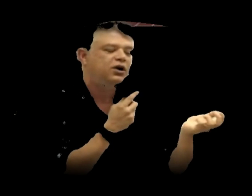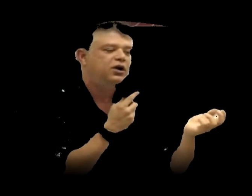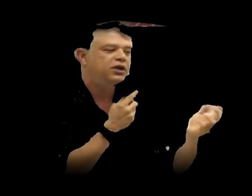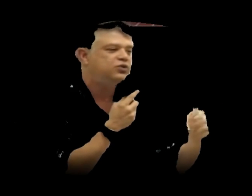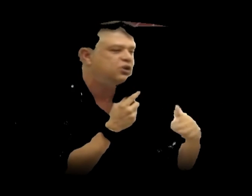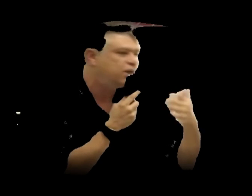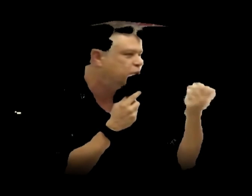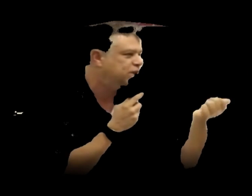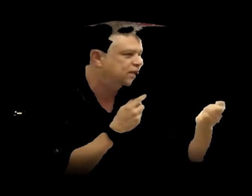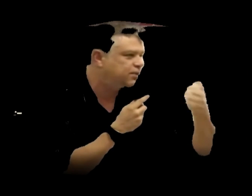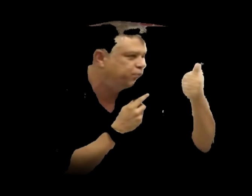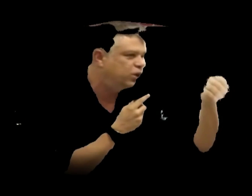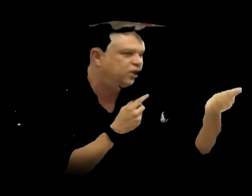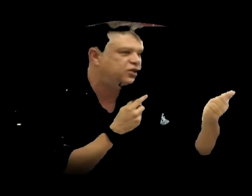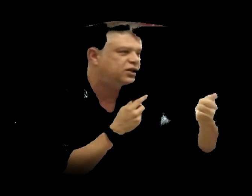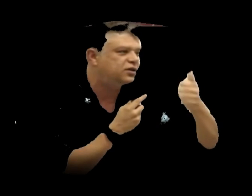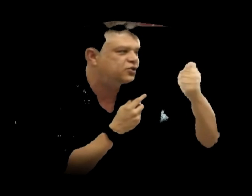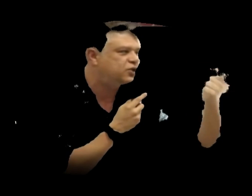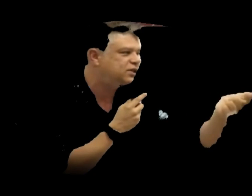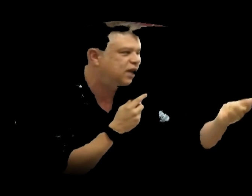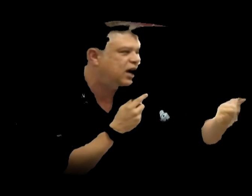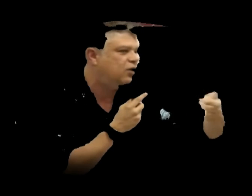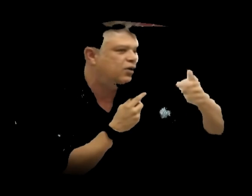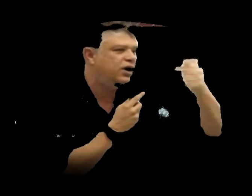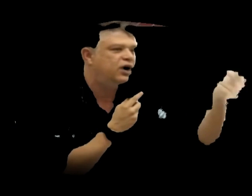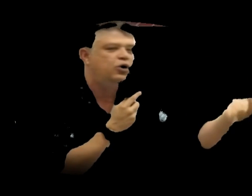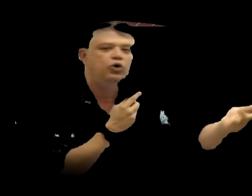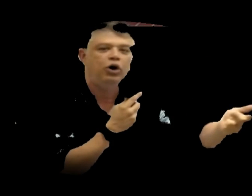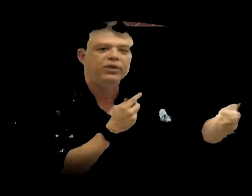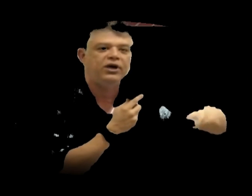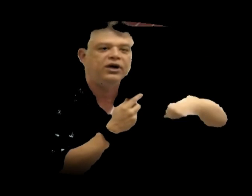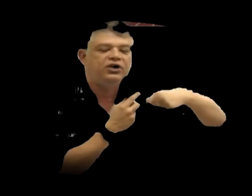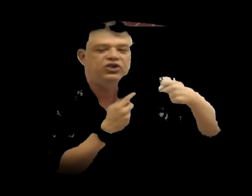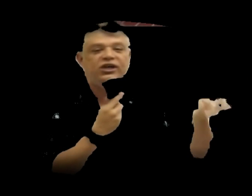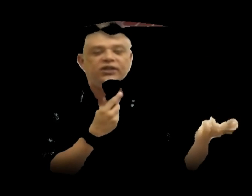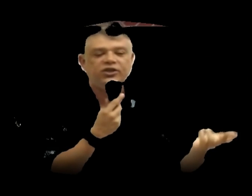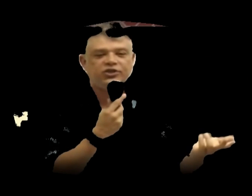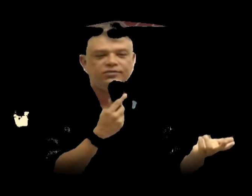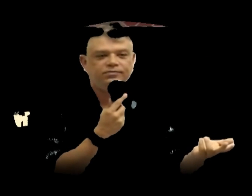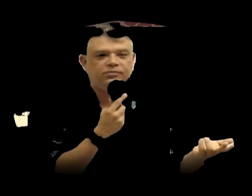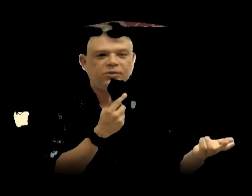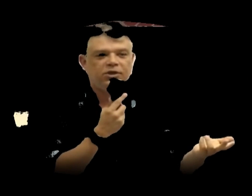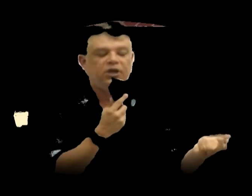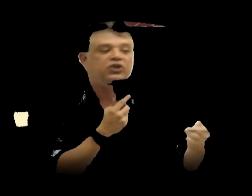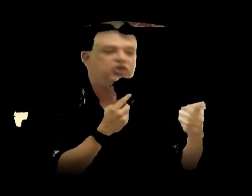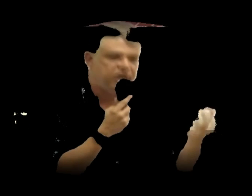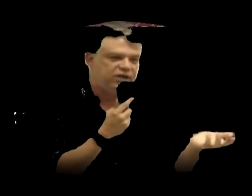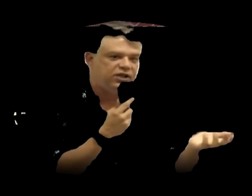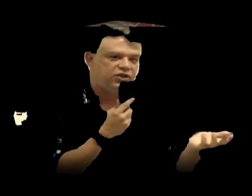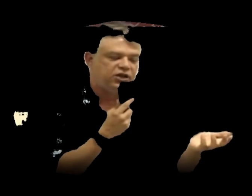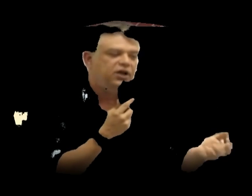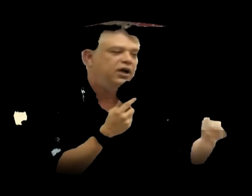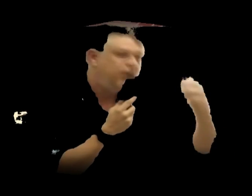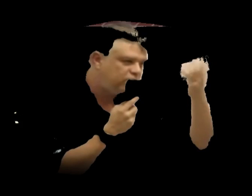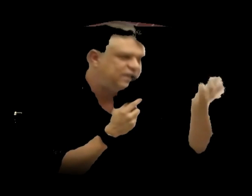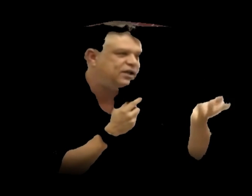isso tem uma potência política, social, econômica gigantesca. Gigantesca. É o terceiro